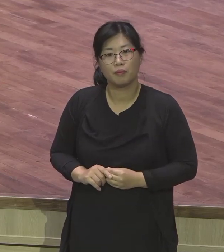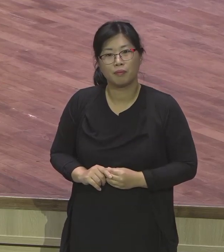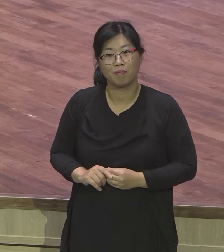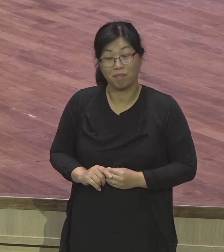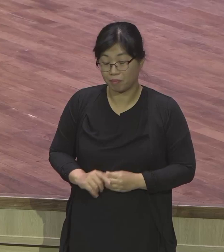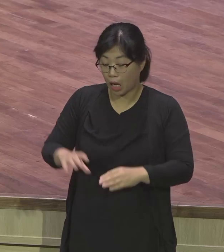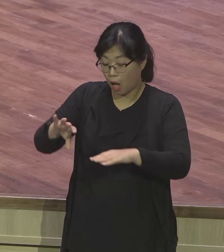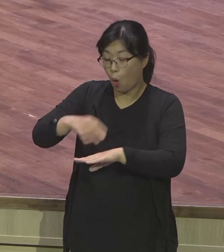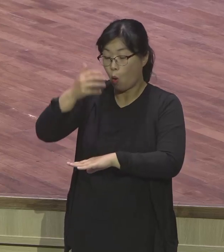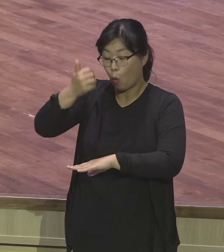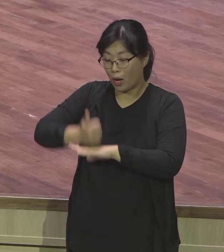찾으리요?